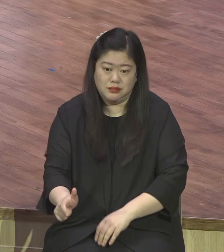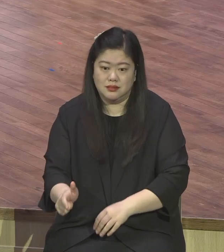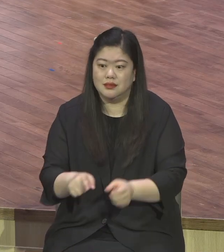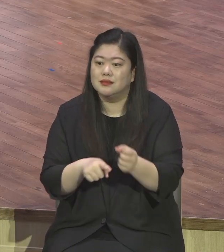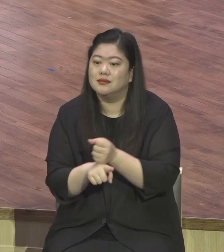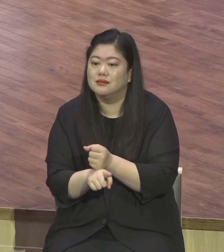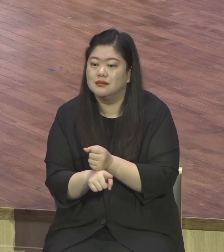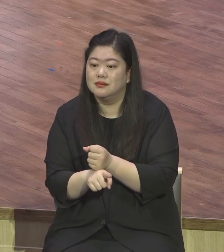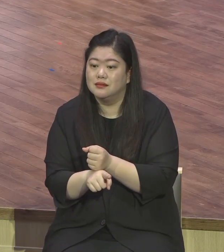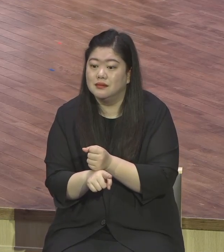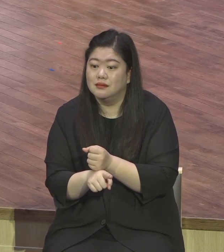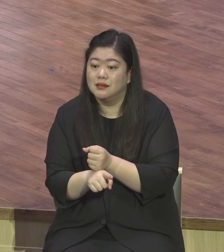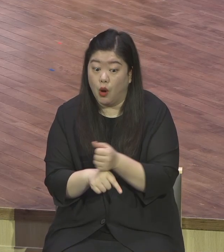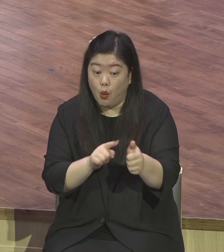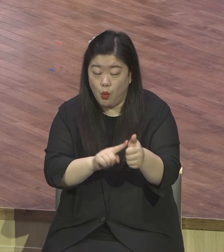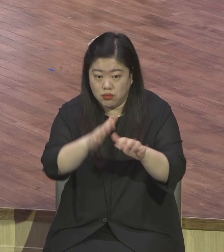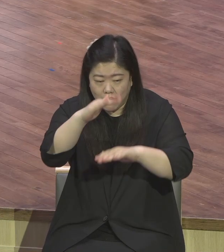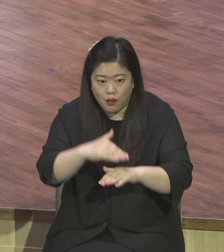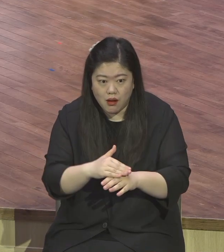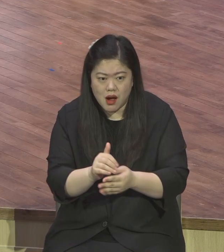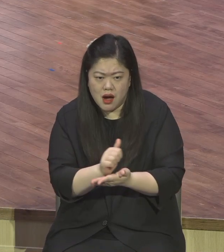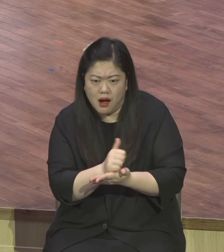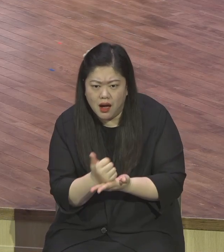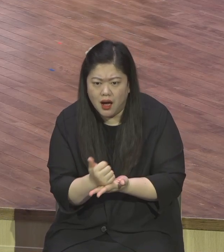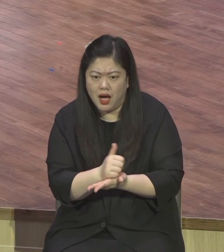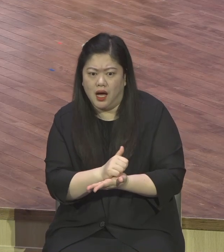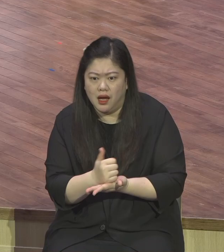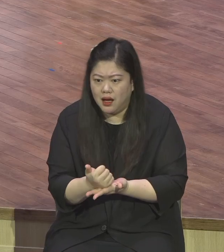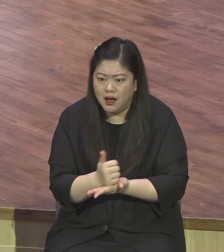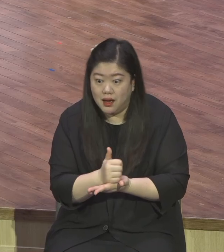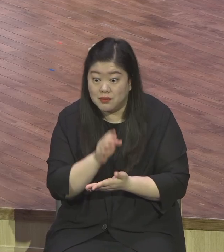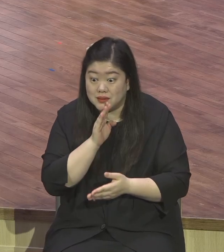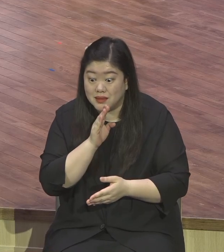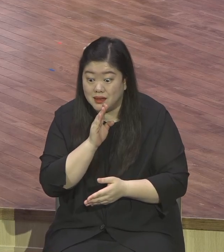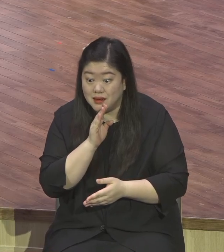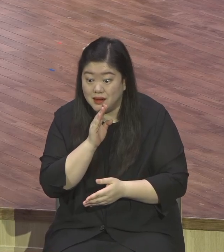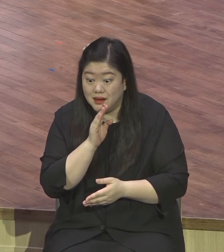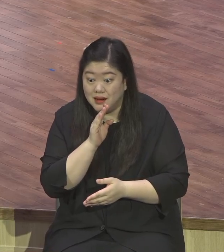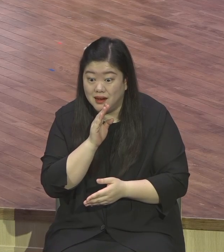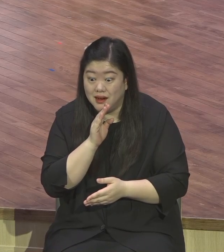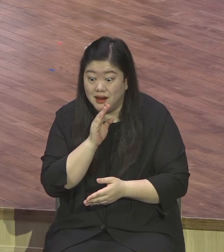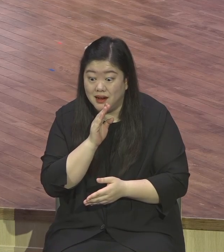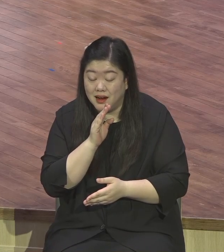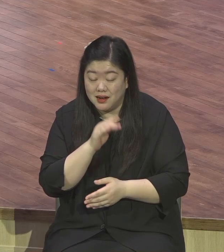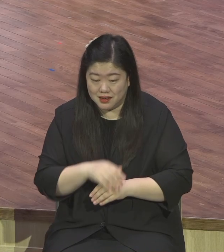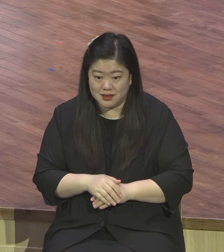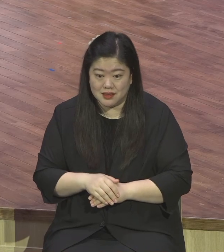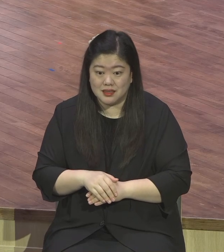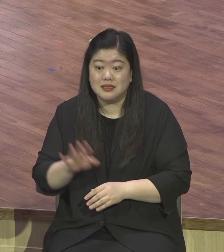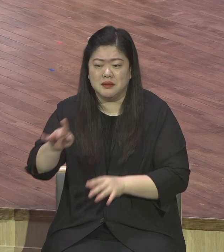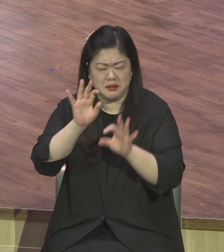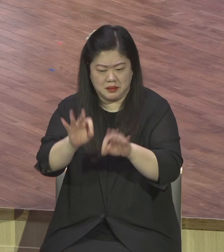비슷하지요 그런데 이 다이 하드는요 또 다른 의미가 있어요 우리가 붙잡아야 될 개념인데 그것이 바로